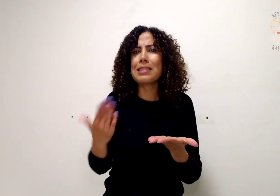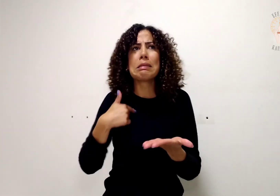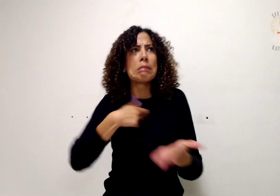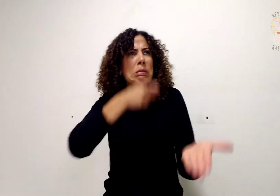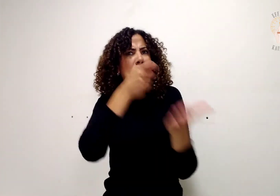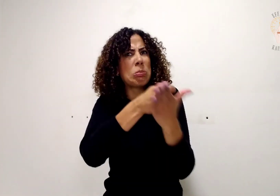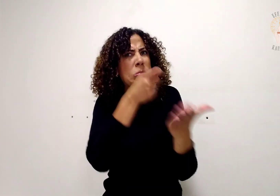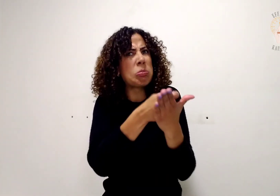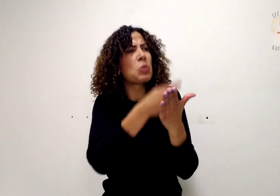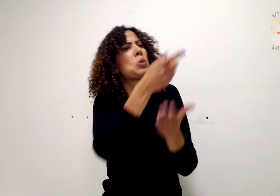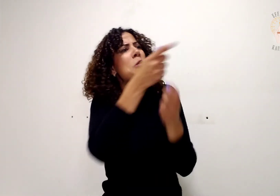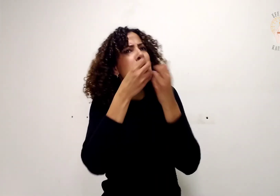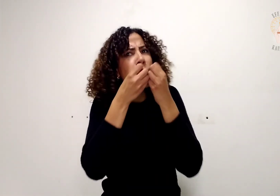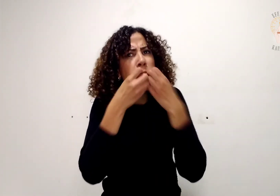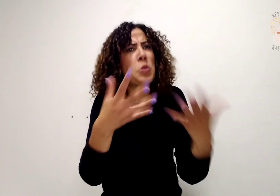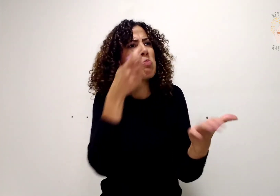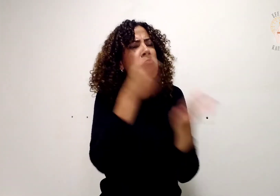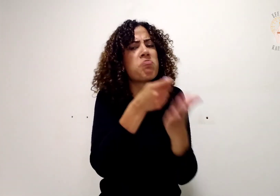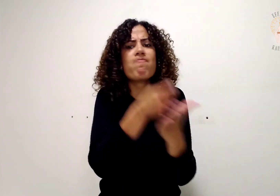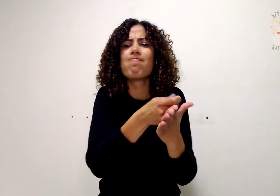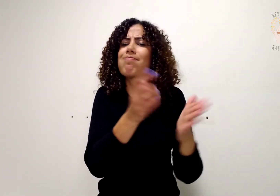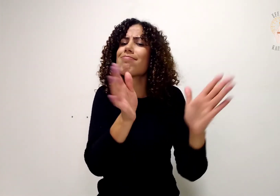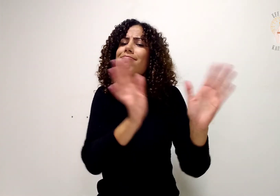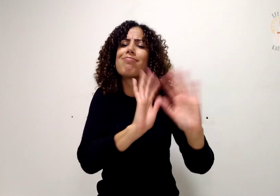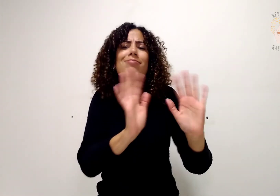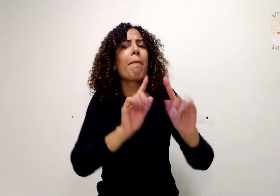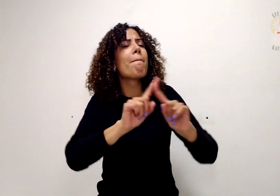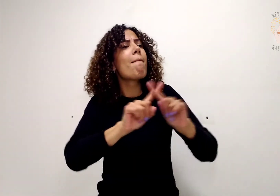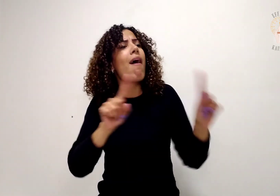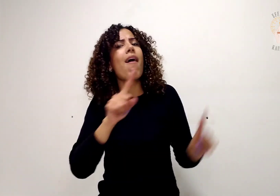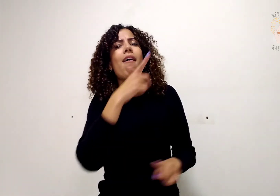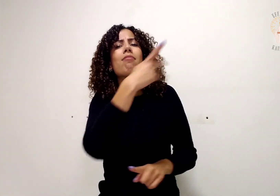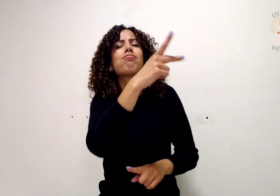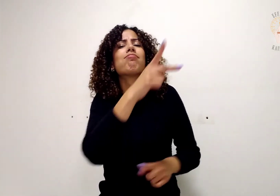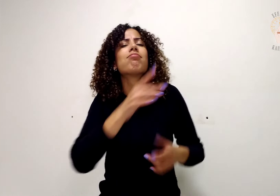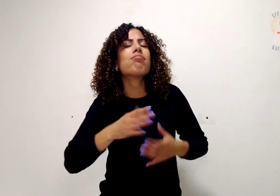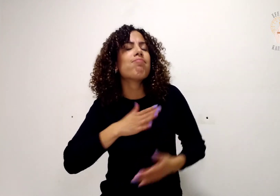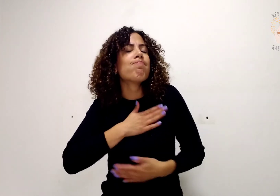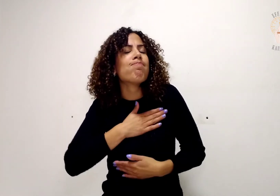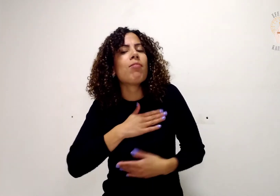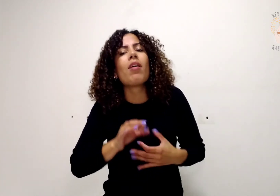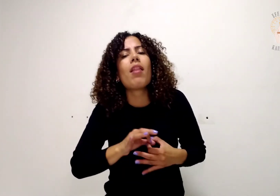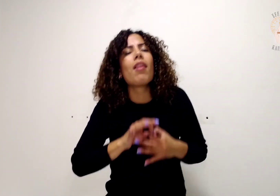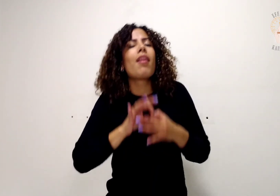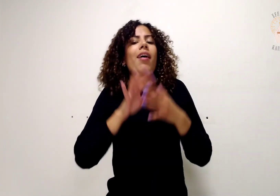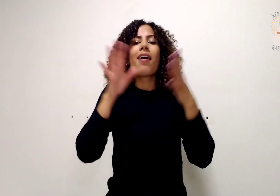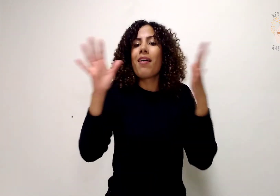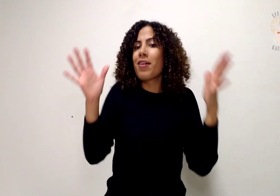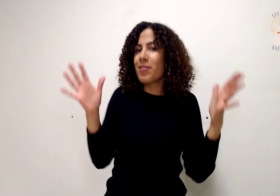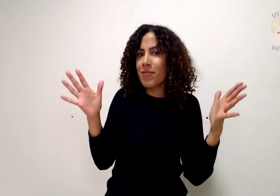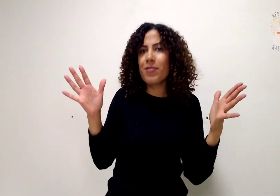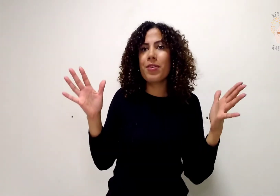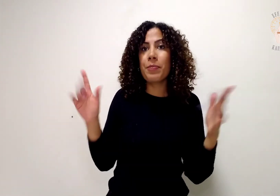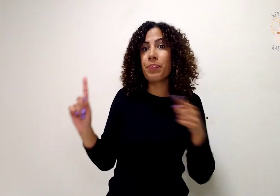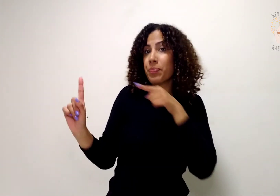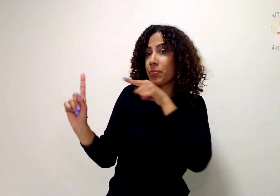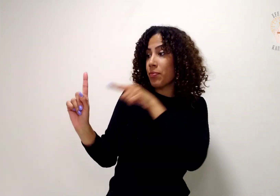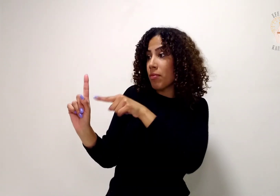sem o teu parecer, para que tua bondade não seja forçada, mas